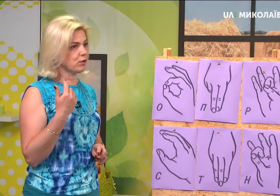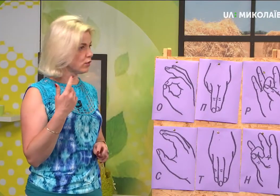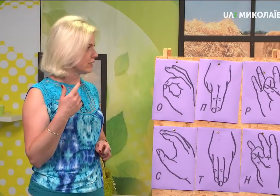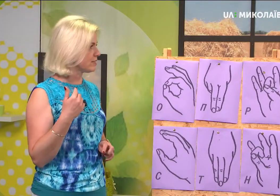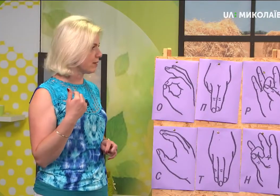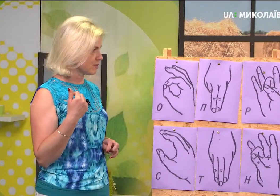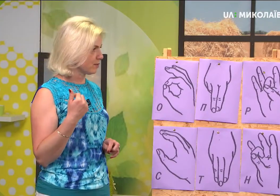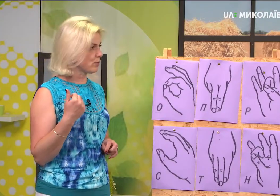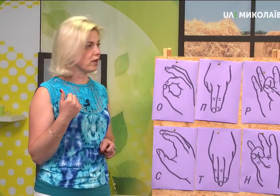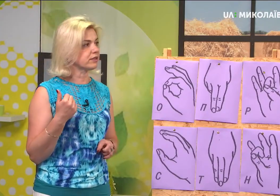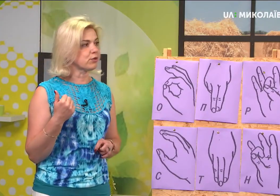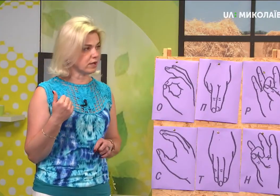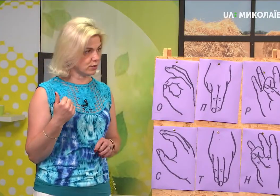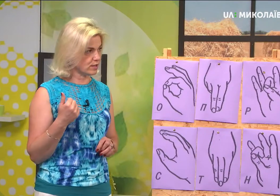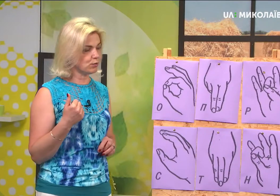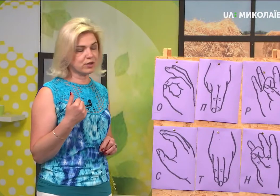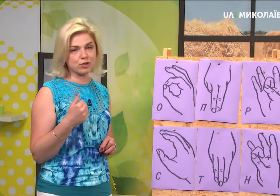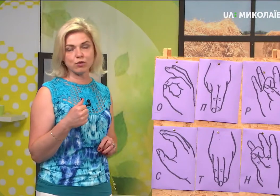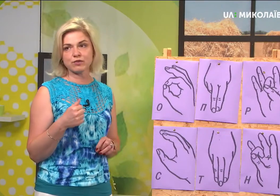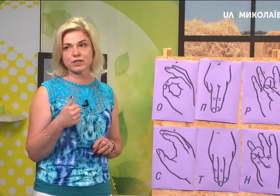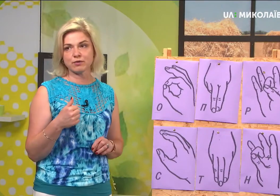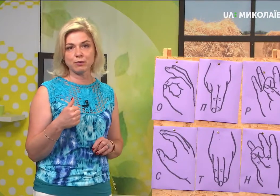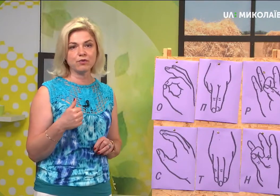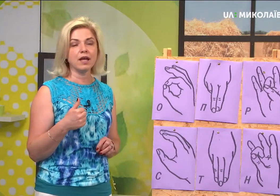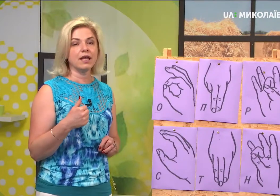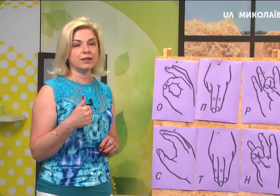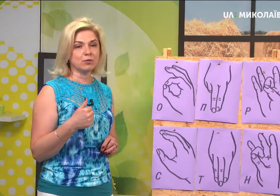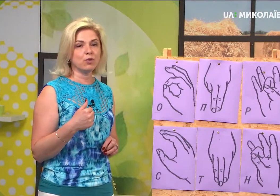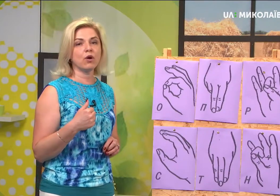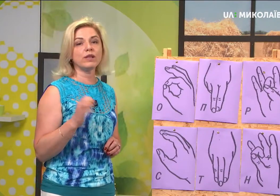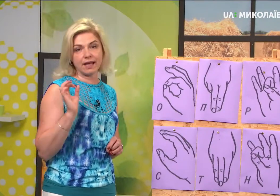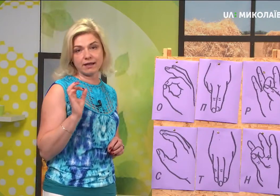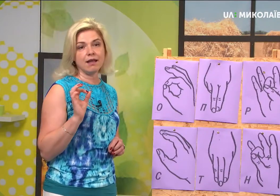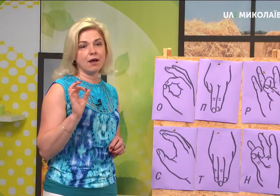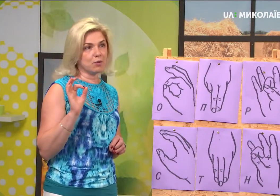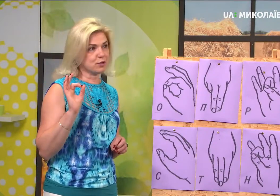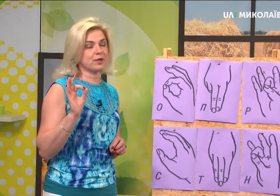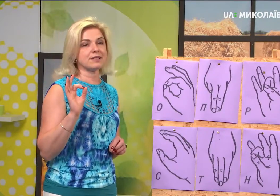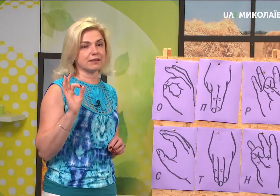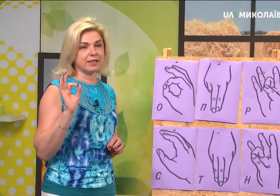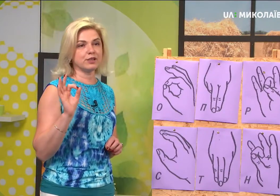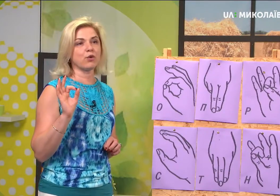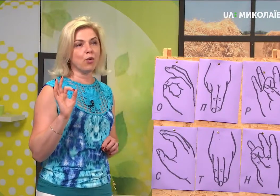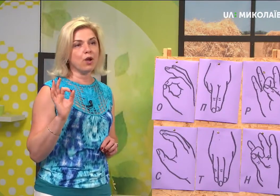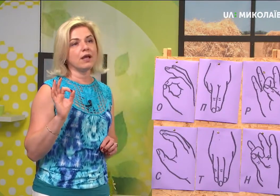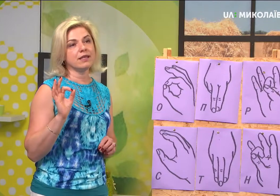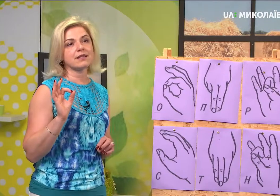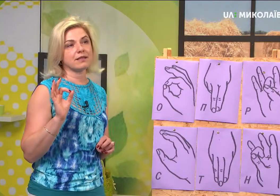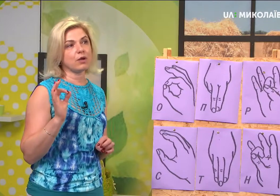говорили з вами про артикуляцію, це обов'язково в жестовій мові, і тому Олена, можна показати літеру О і сказати